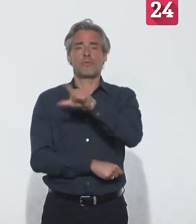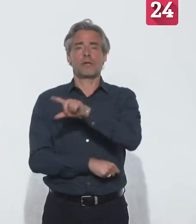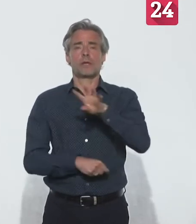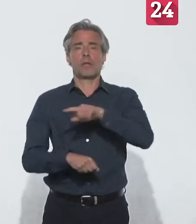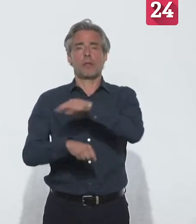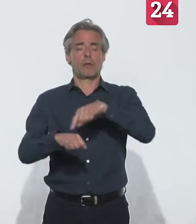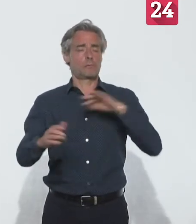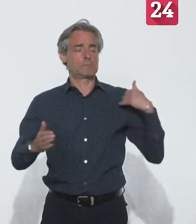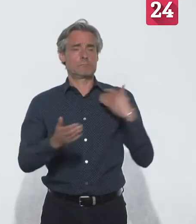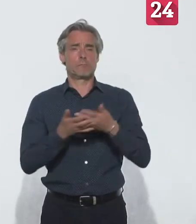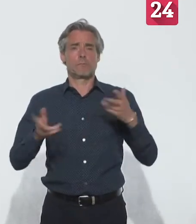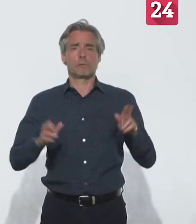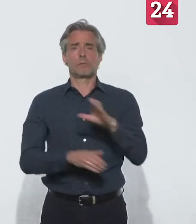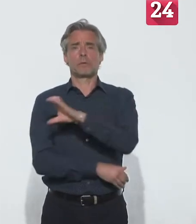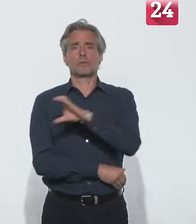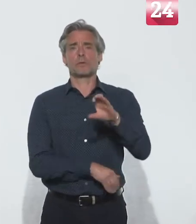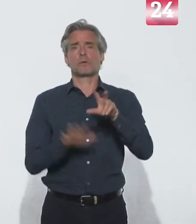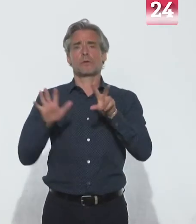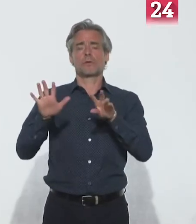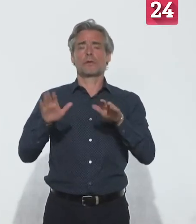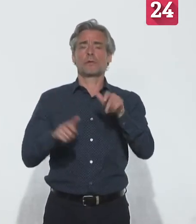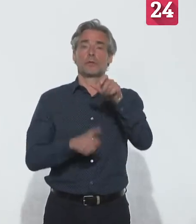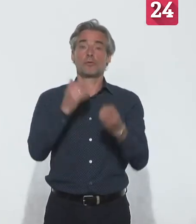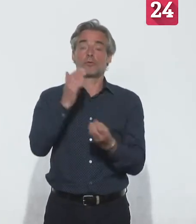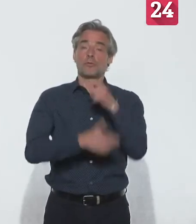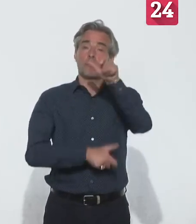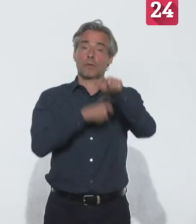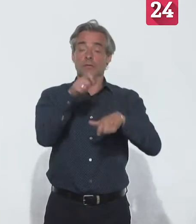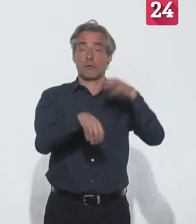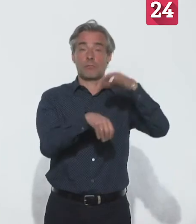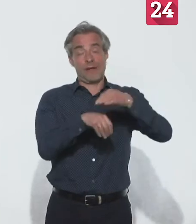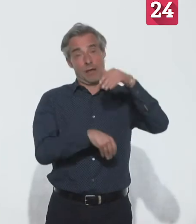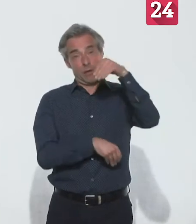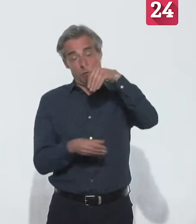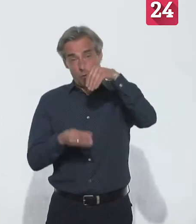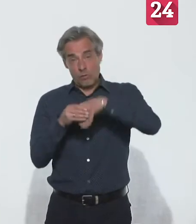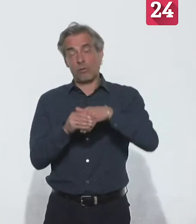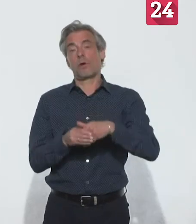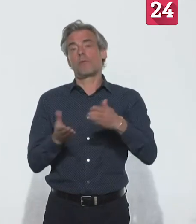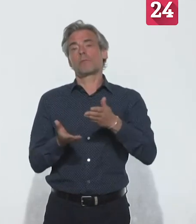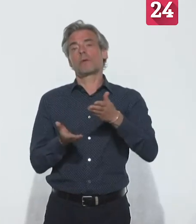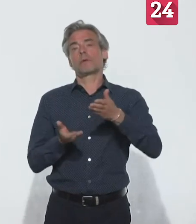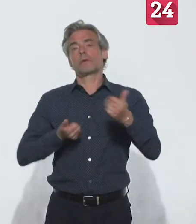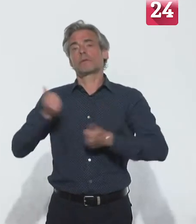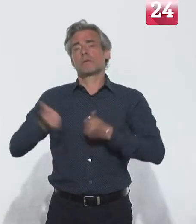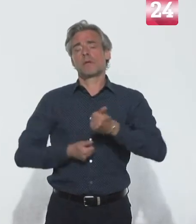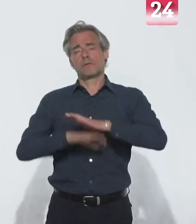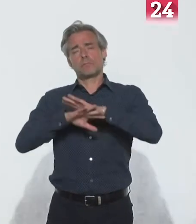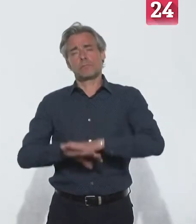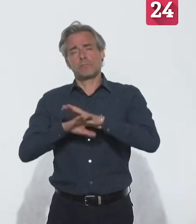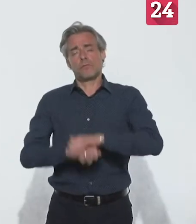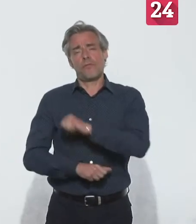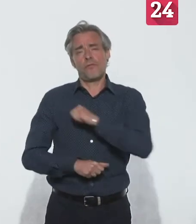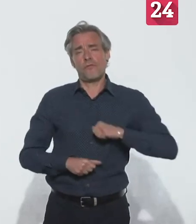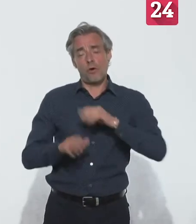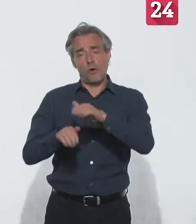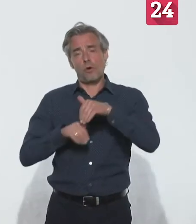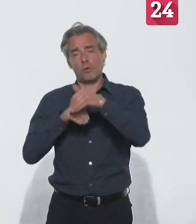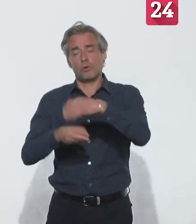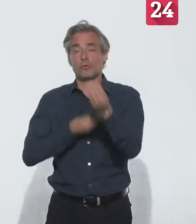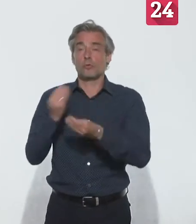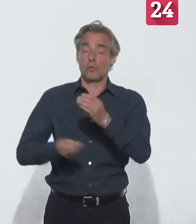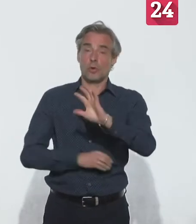24 heures, 190 nouveaux malades ont été admis dans un service de soins intensifs, de soins continus ou de